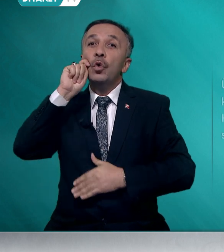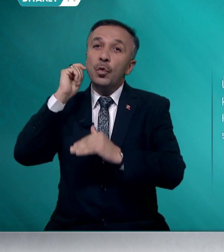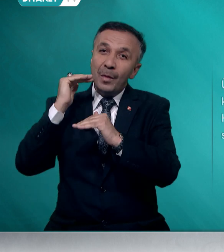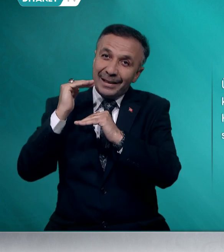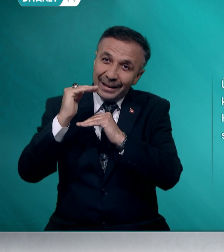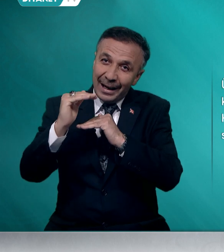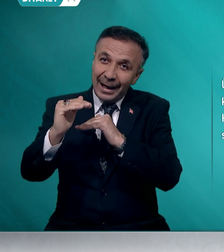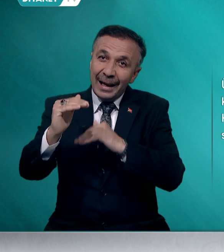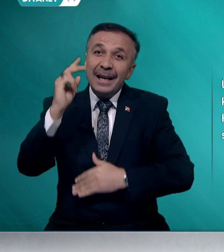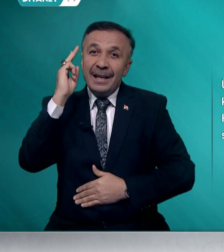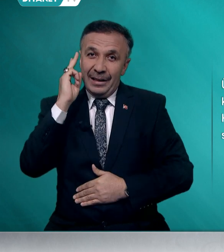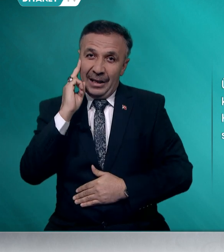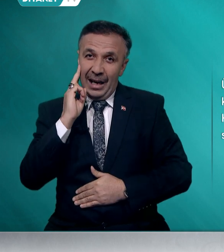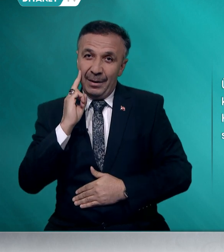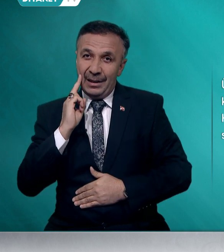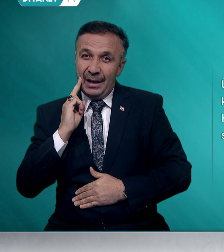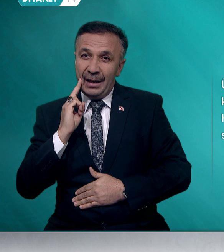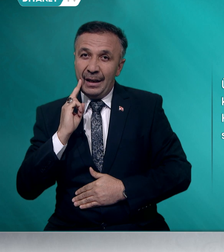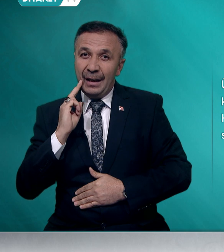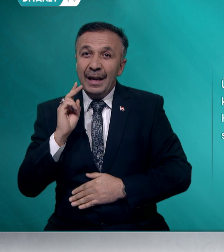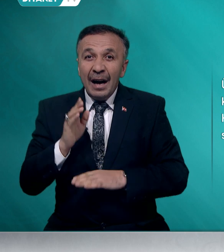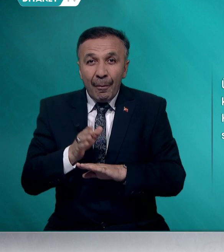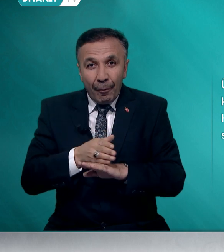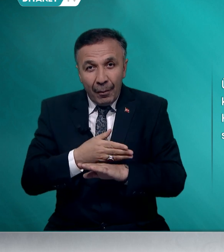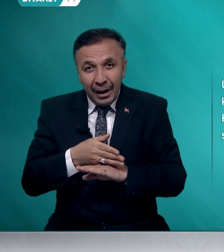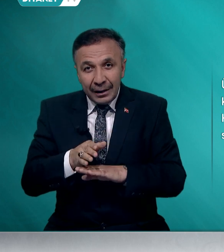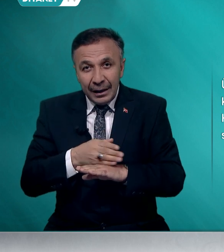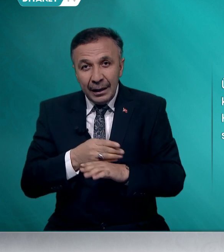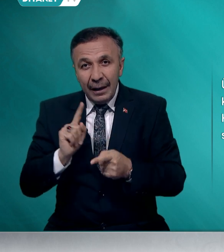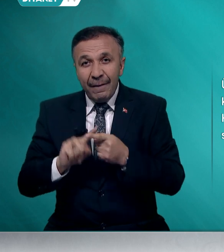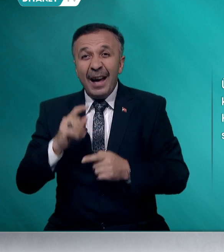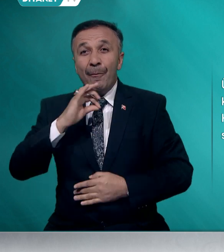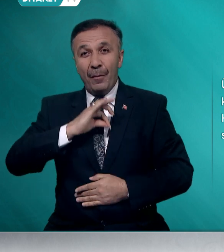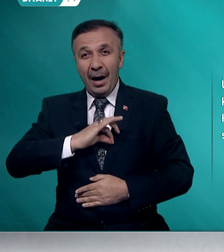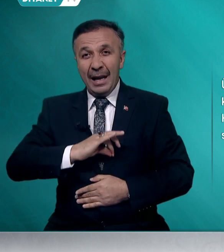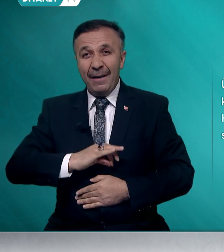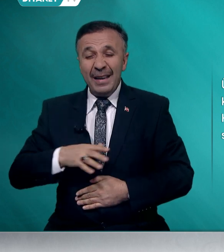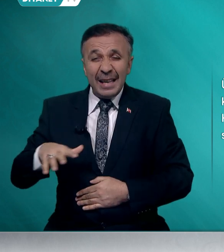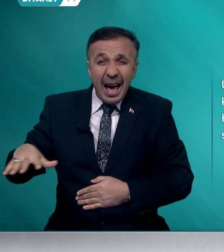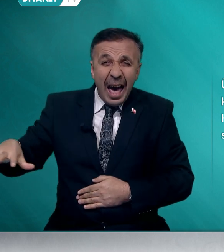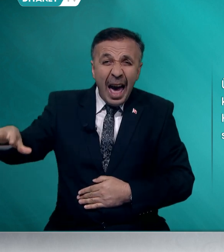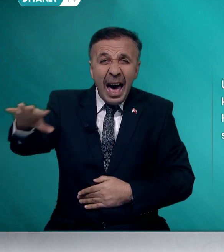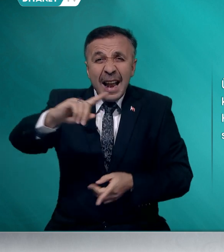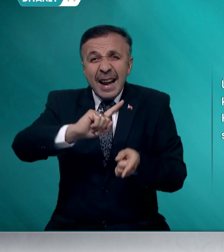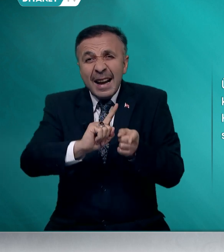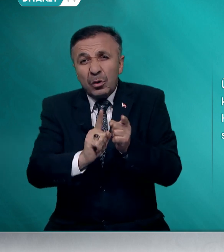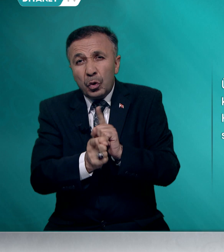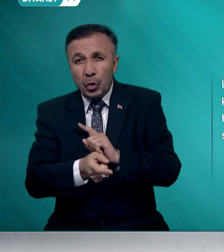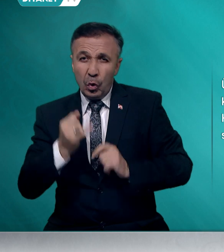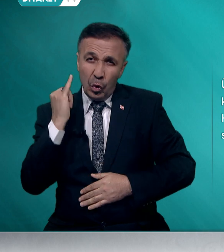Ümmetine temizliği, maddi ve manevi her türlü